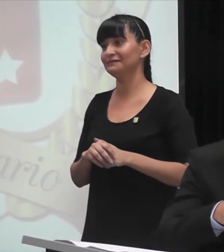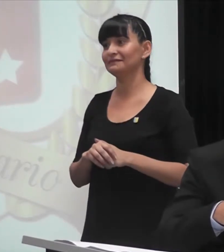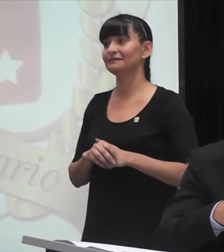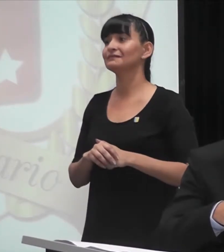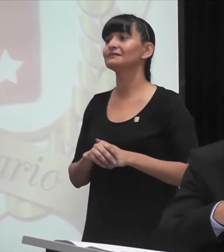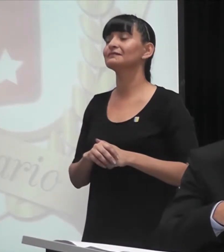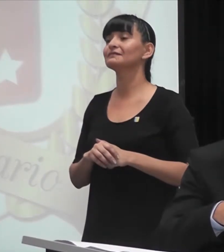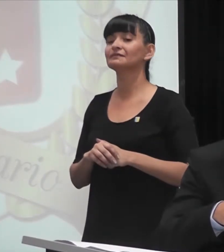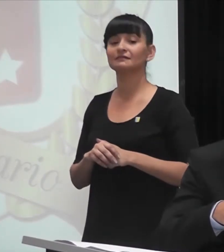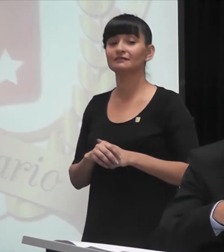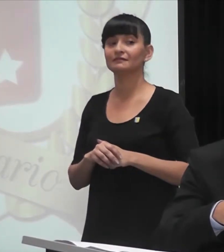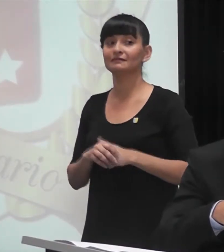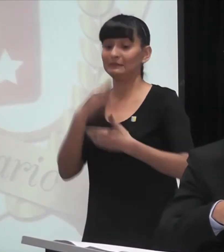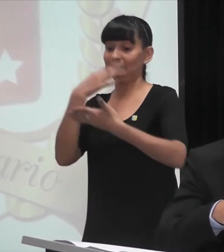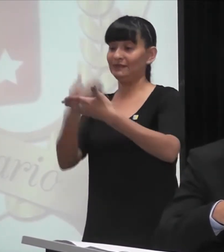Esperate un poquito.